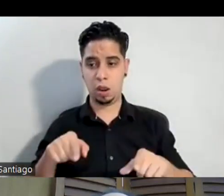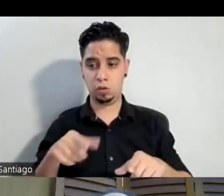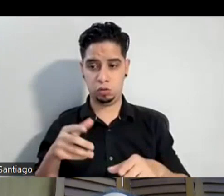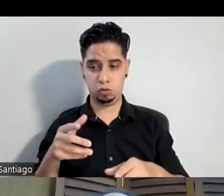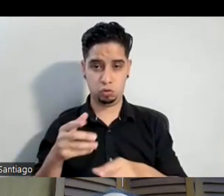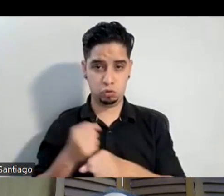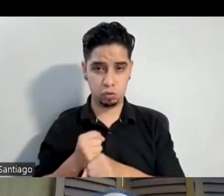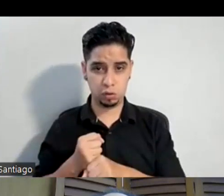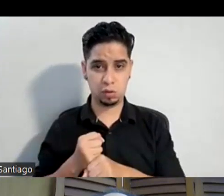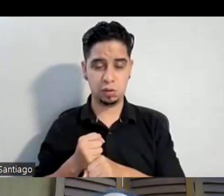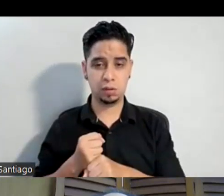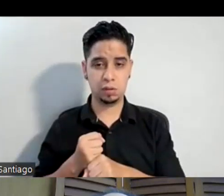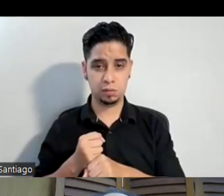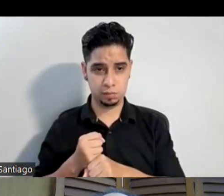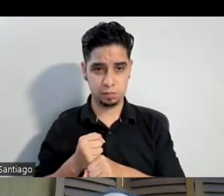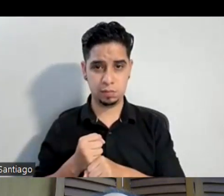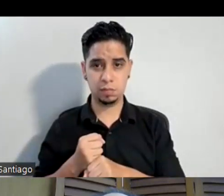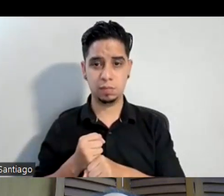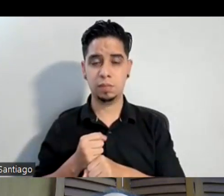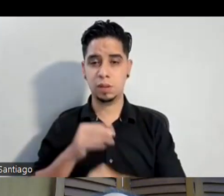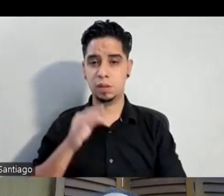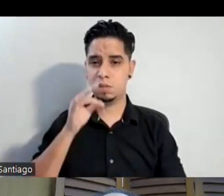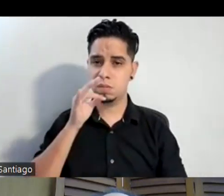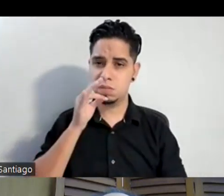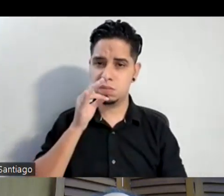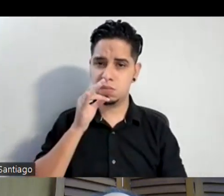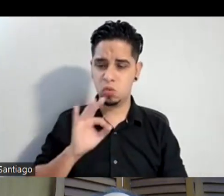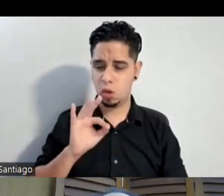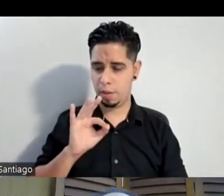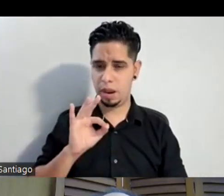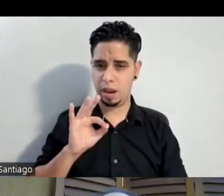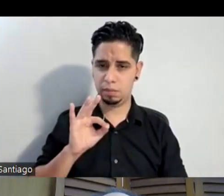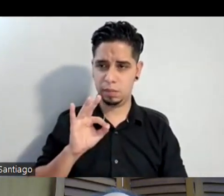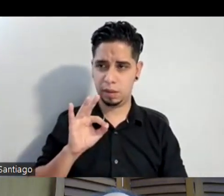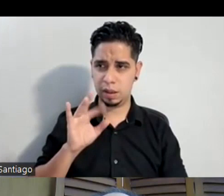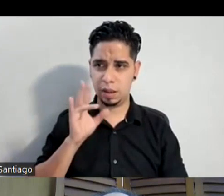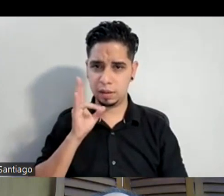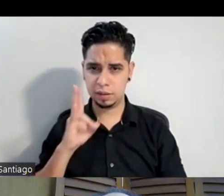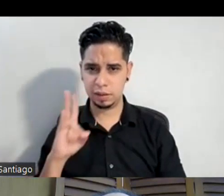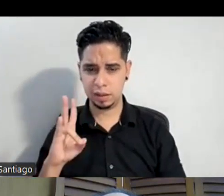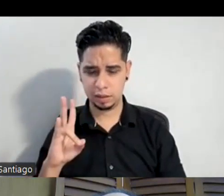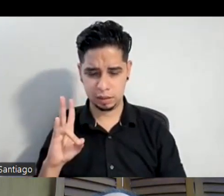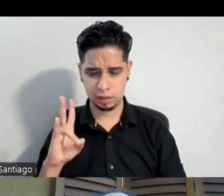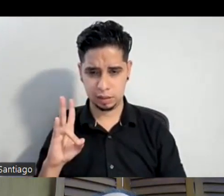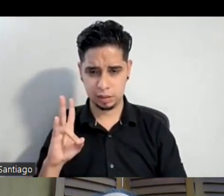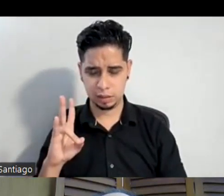estudiaban desde los 9 a 7 y yo, pues,